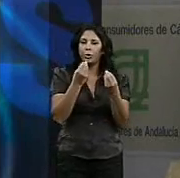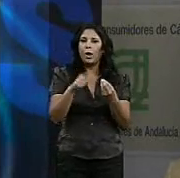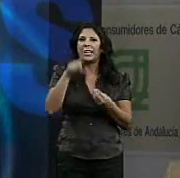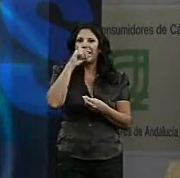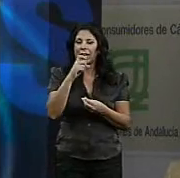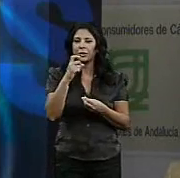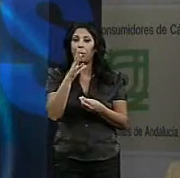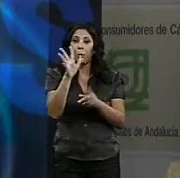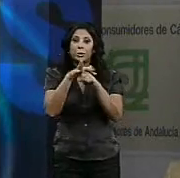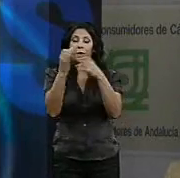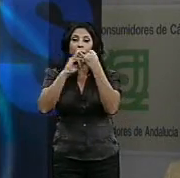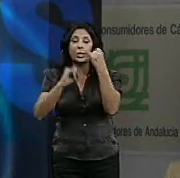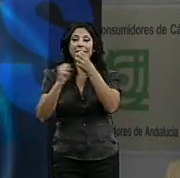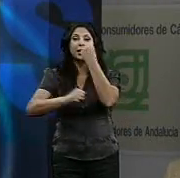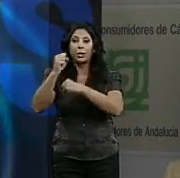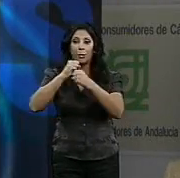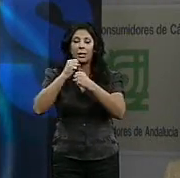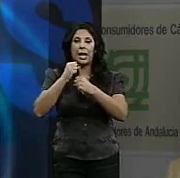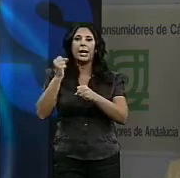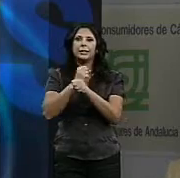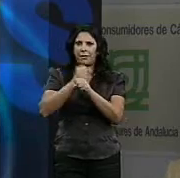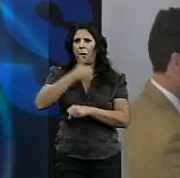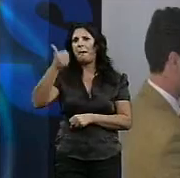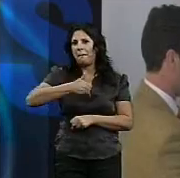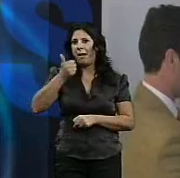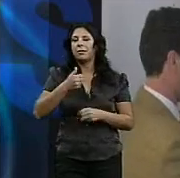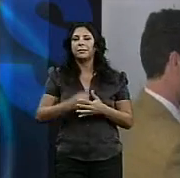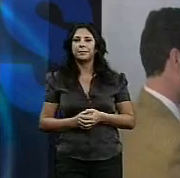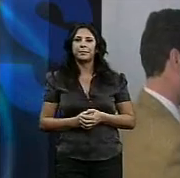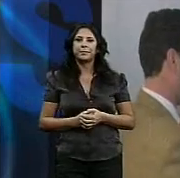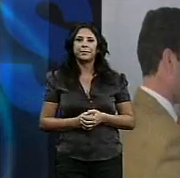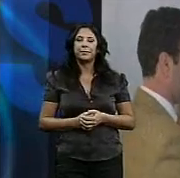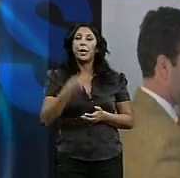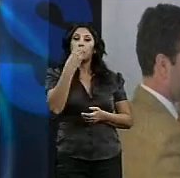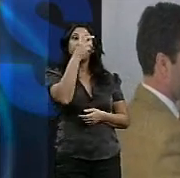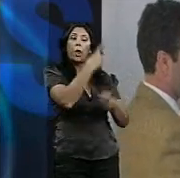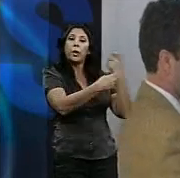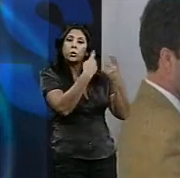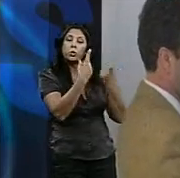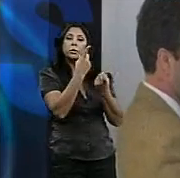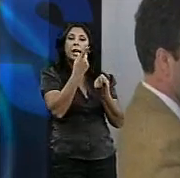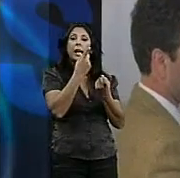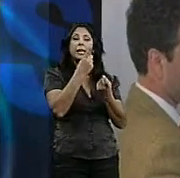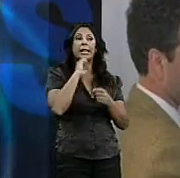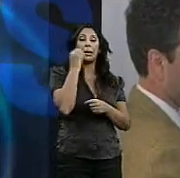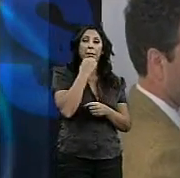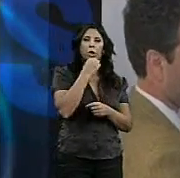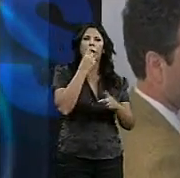la crisis económica mucho más. Aunque el número de consultas y reclamaciones se haya triplicado, la tendencia se mantiene.